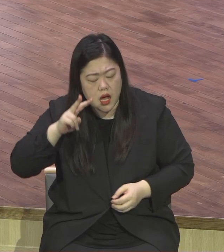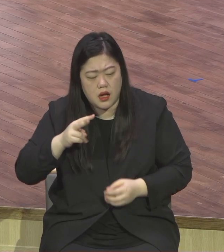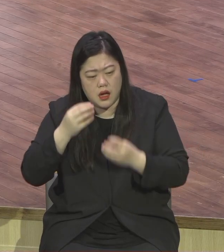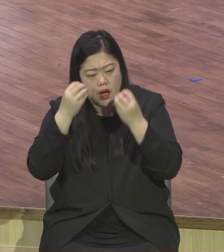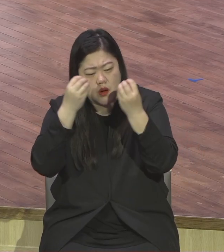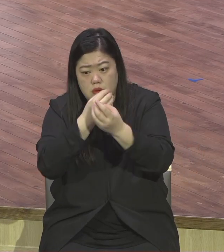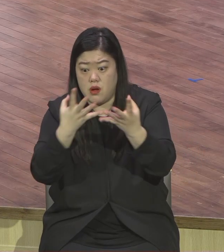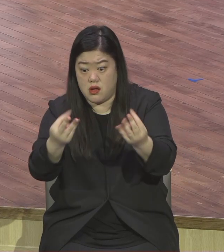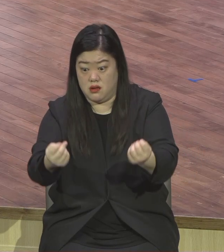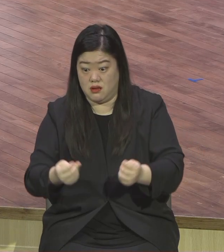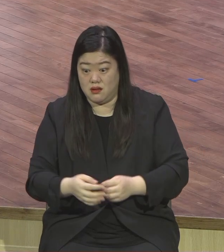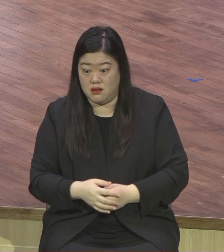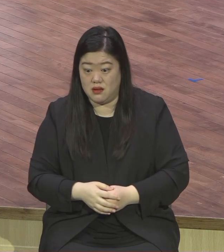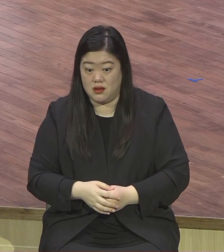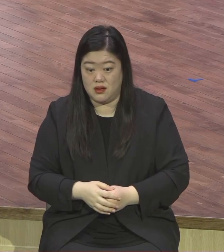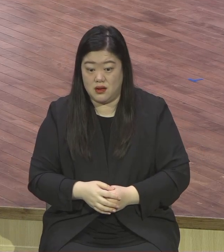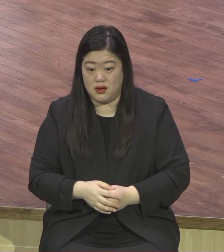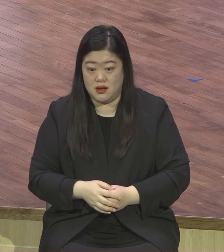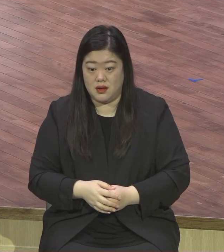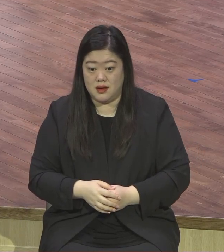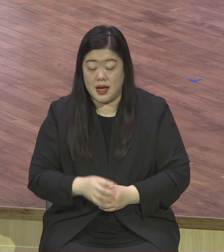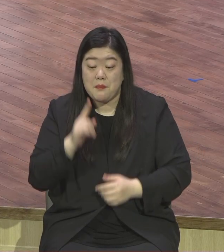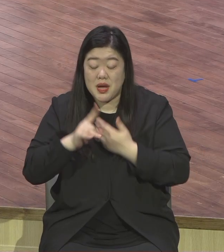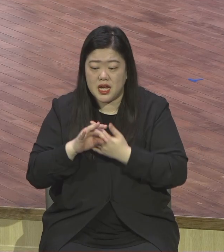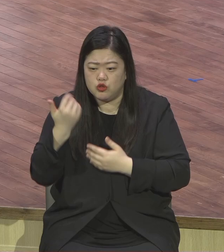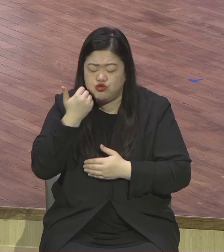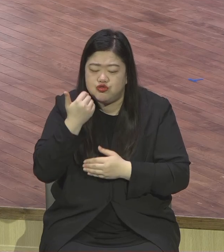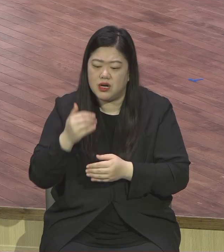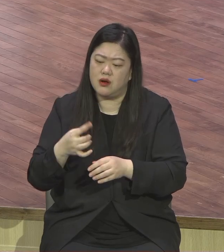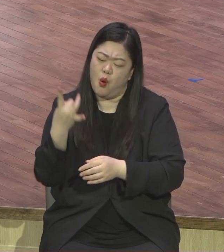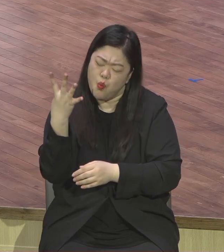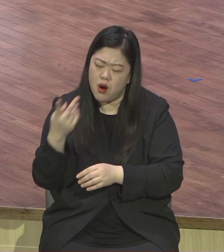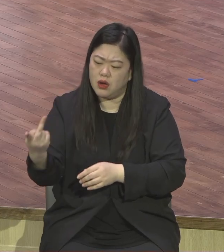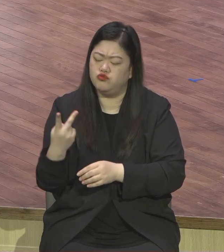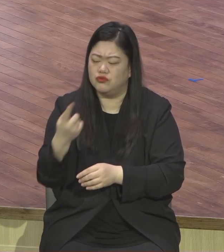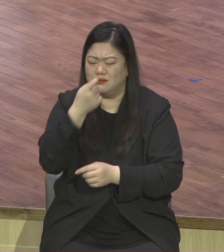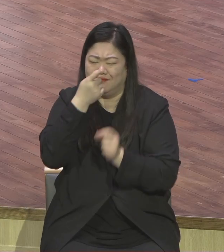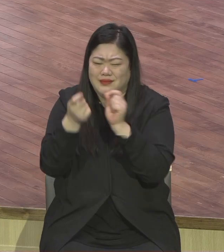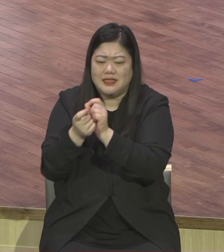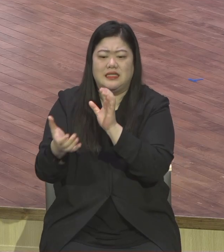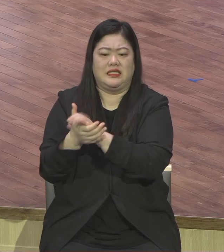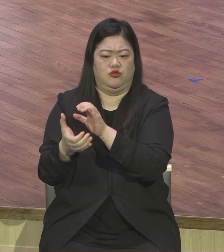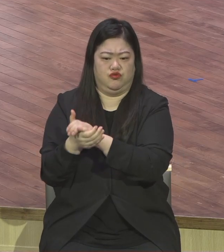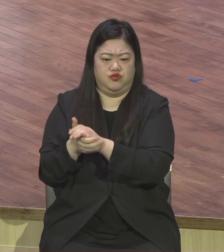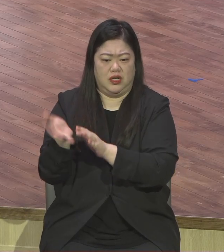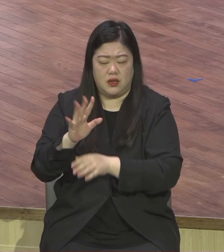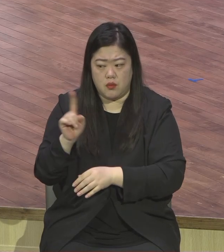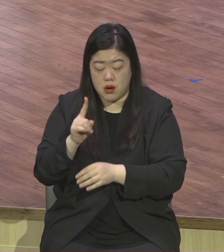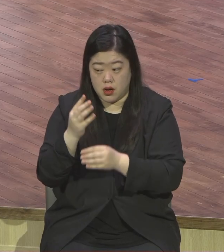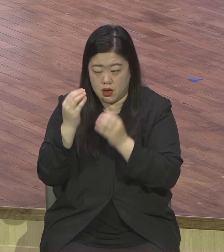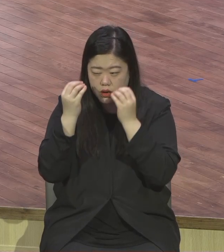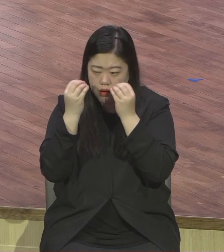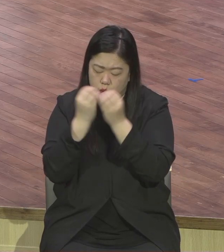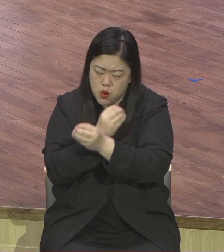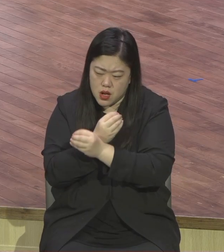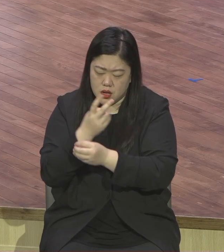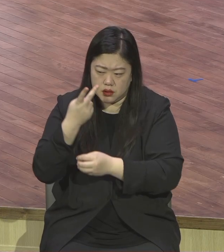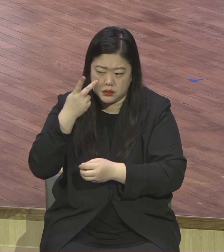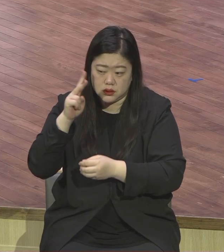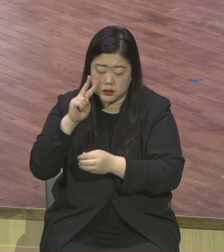인간을 금각에 해요. 금각에 해요. 오해를 많이 하는 사람들 덕진이 보면 상처가 많아요. 그래서